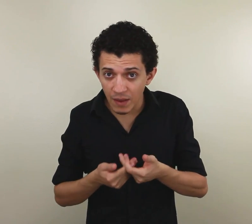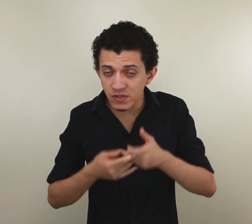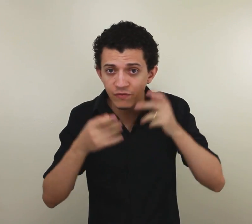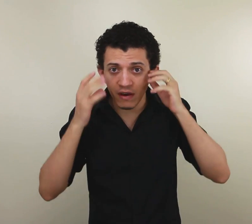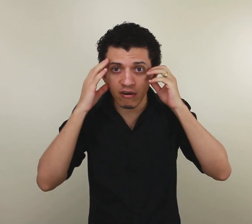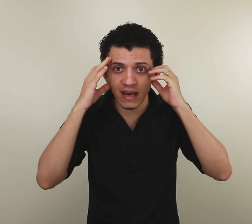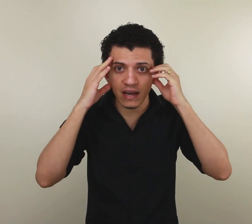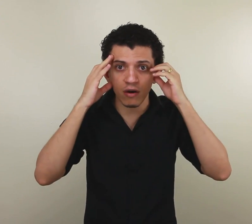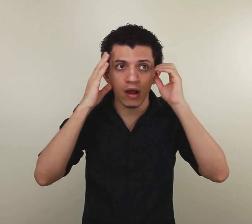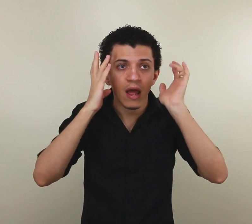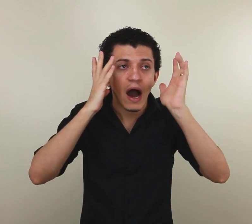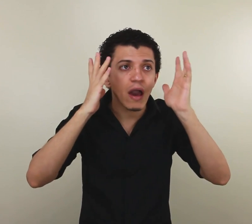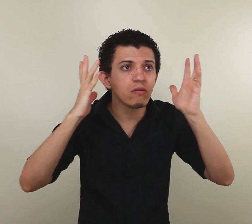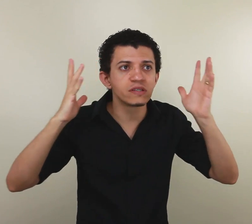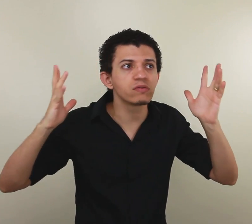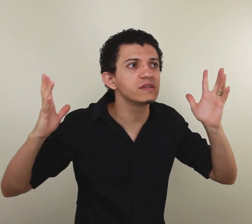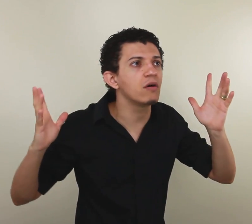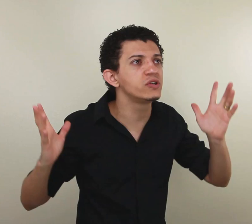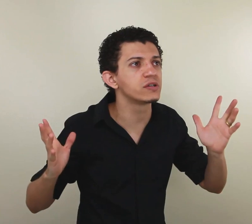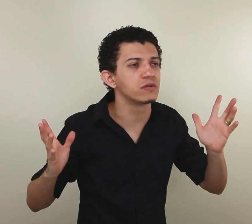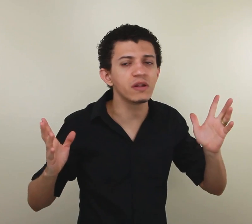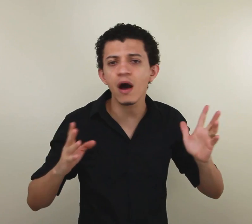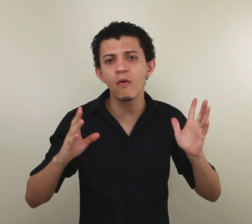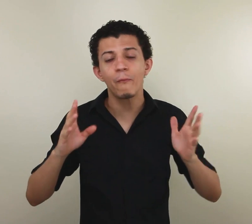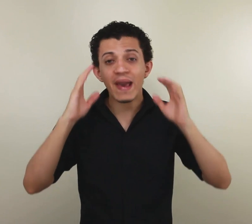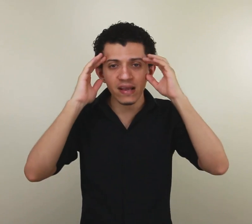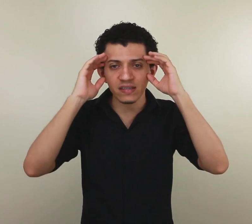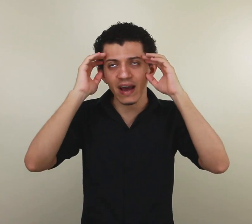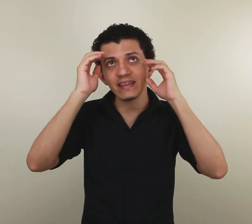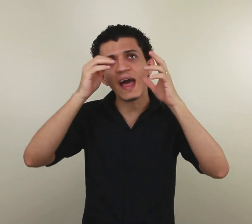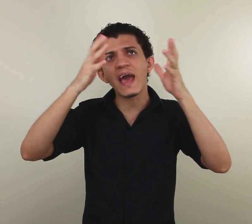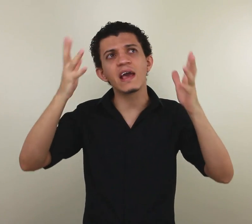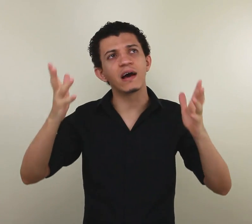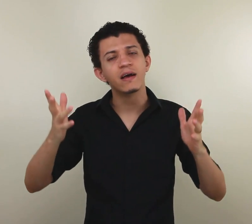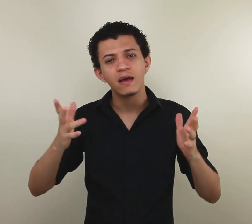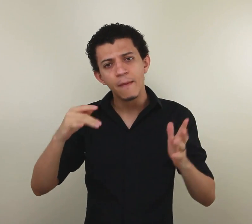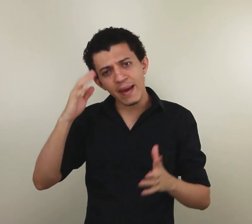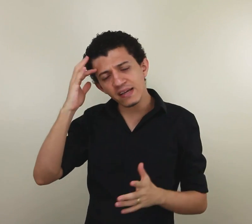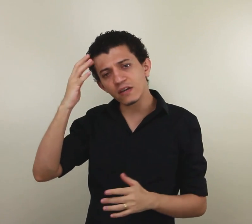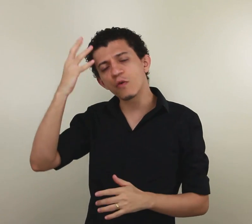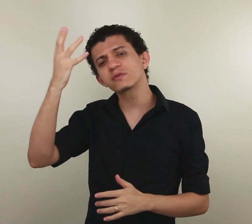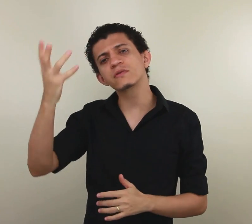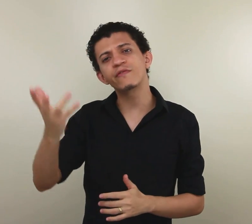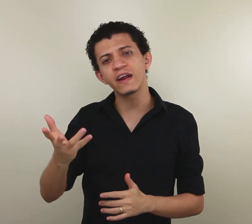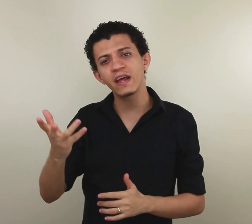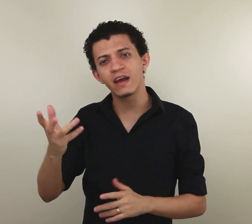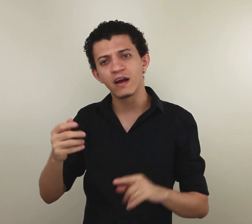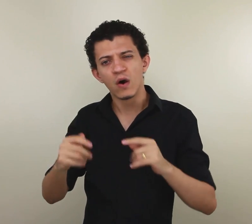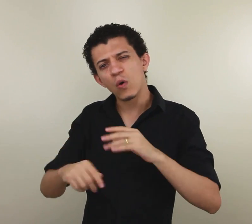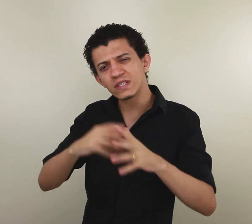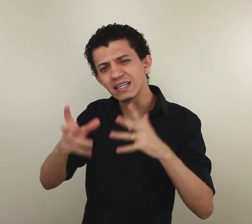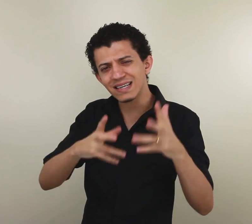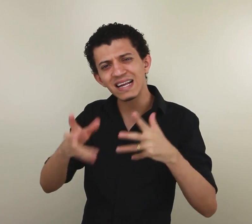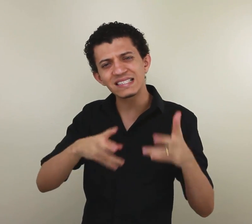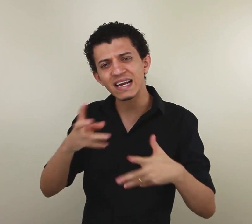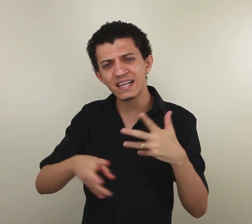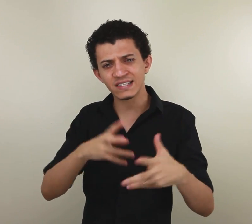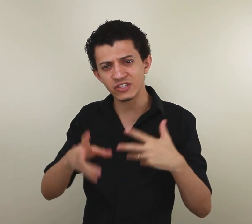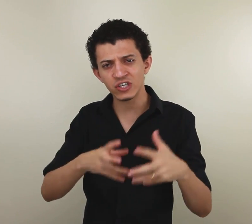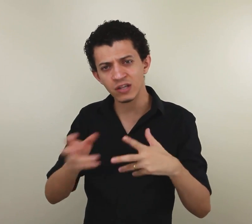livros, não fica com aquela neura. Ah, eu não sei o sinal disso. Não. Pensa a ideia. Pensa como um surdo faria. Utiliza aquelas técnicas que a gente já